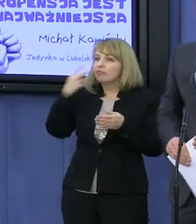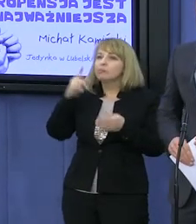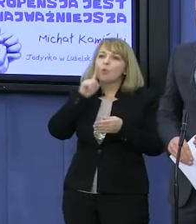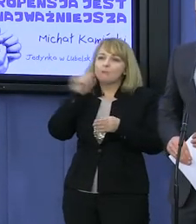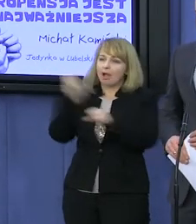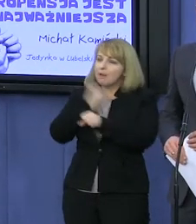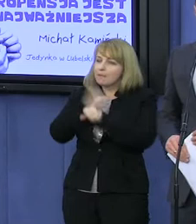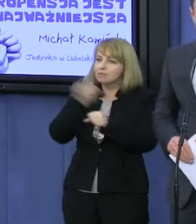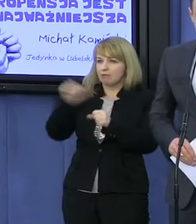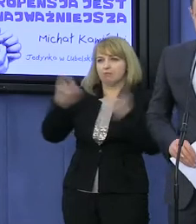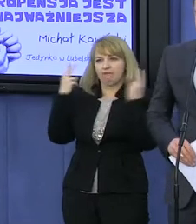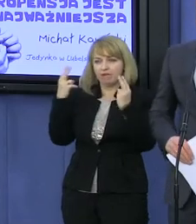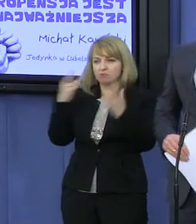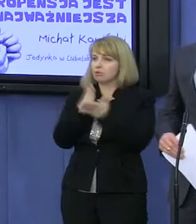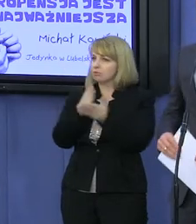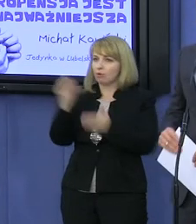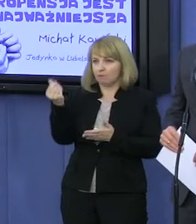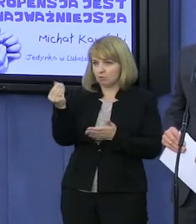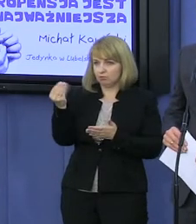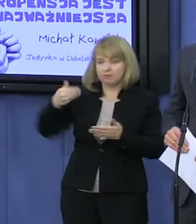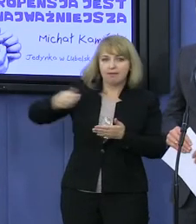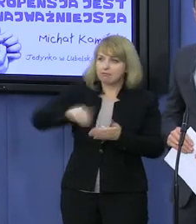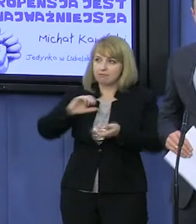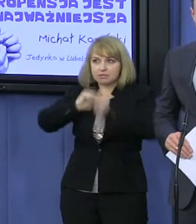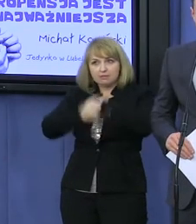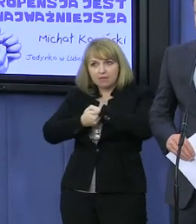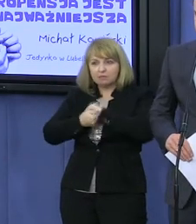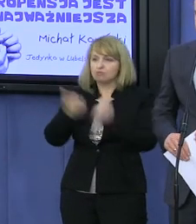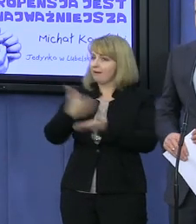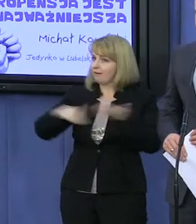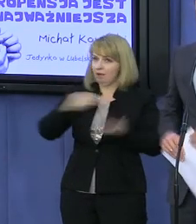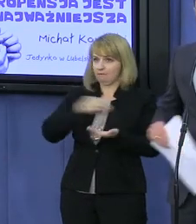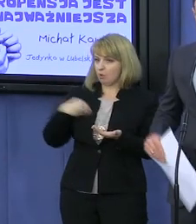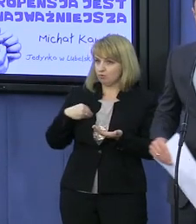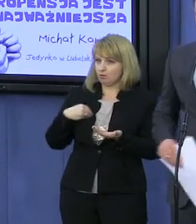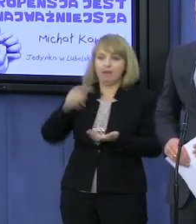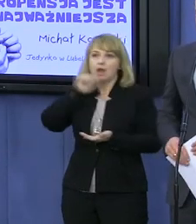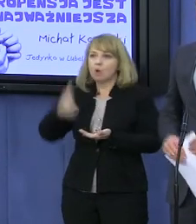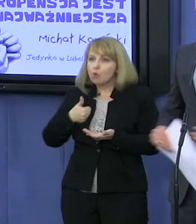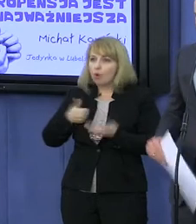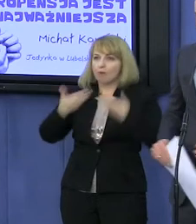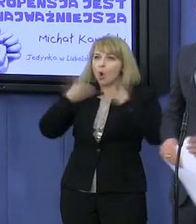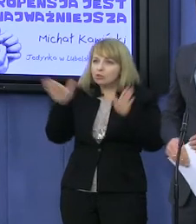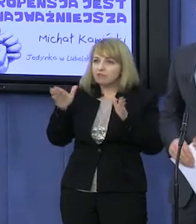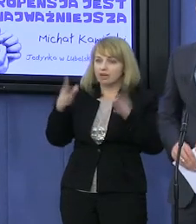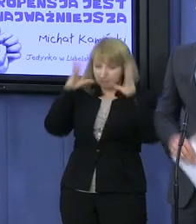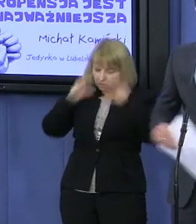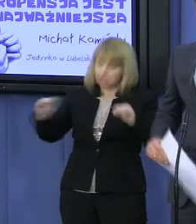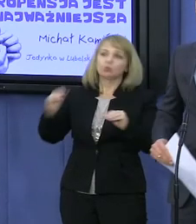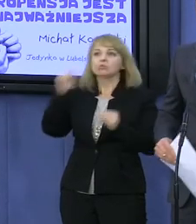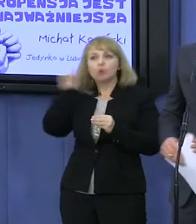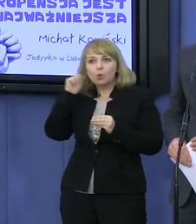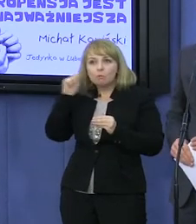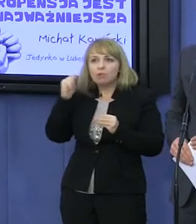Kamińskiego są priorytetem. Nie zmiana kraju naszego, nie zmiana Europy na bardziej otwartą, szanującą prawa kobiet,